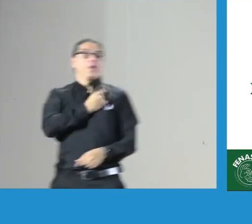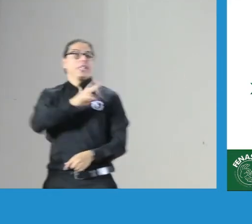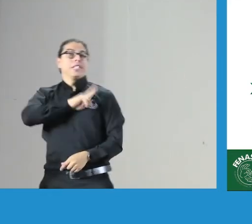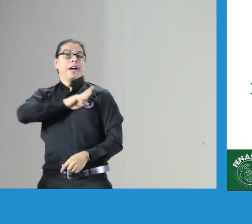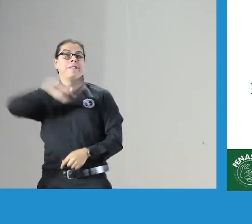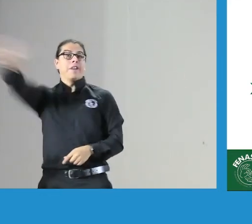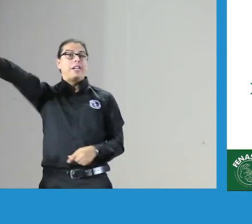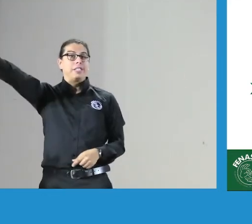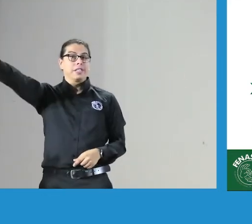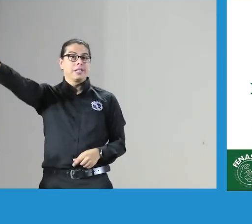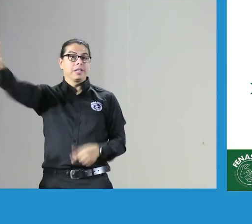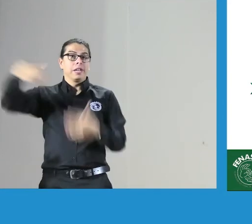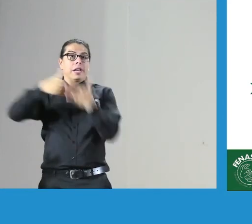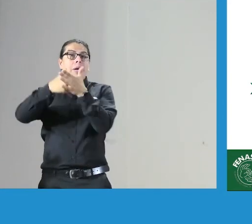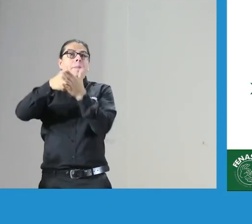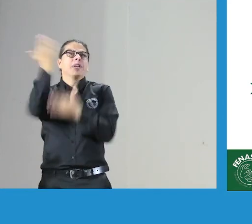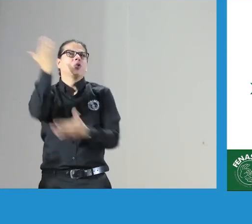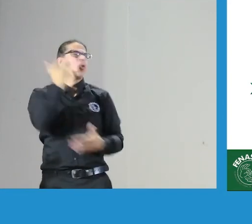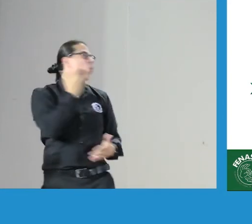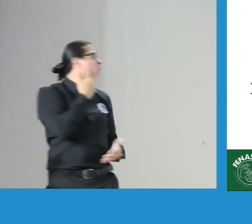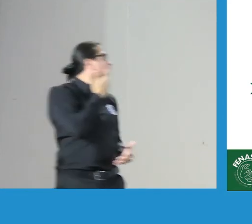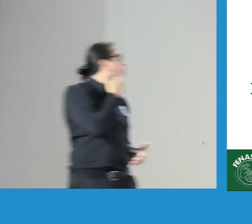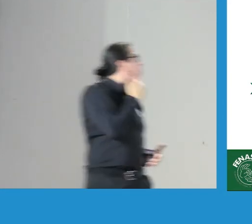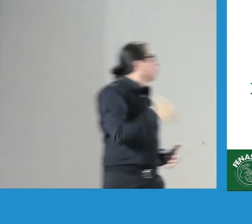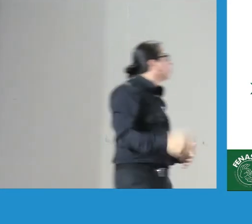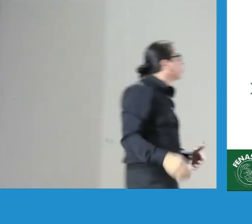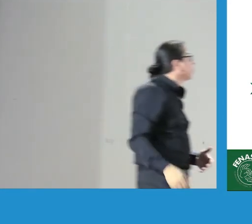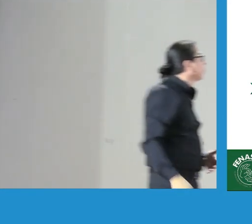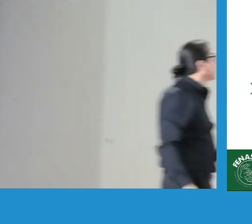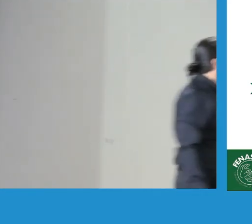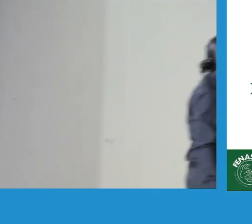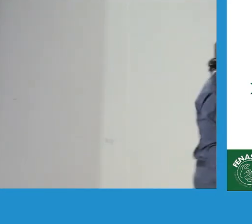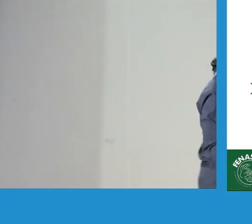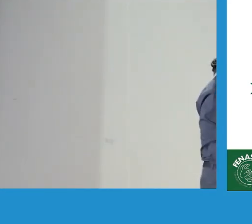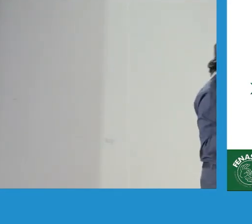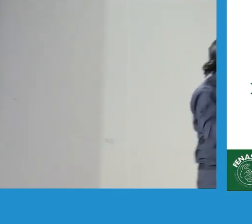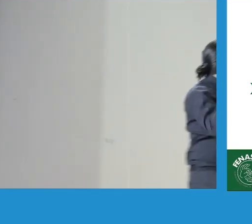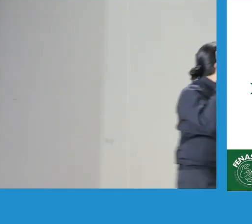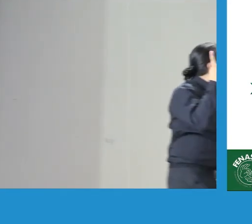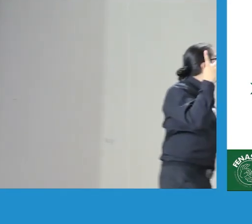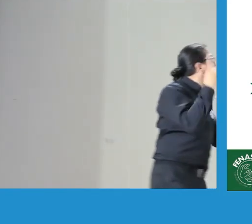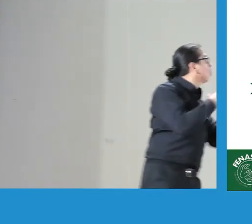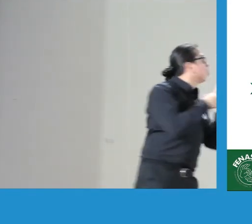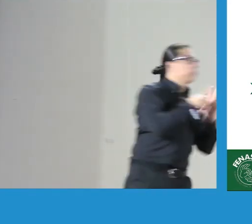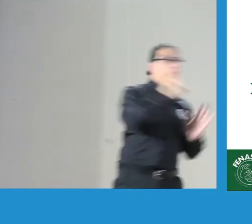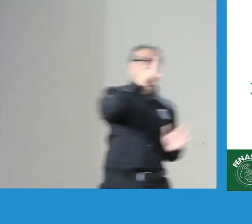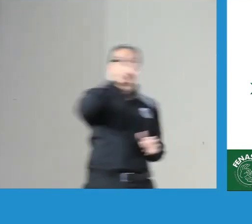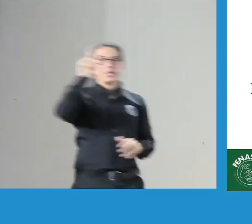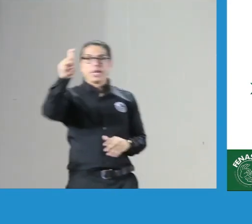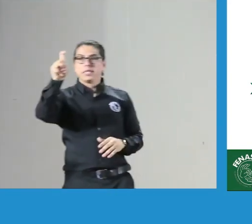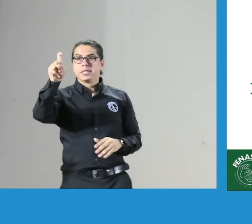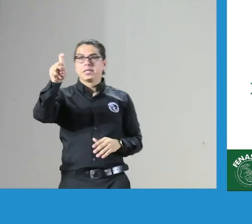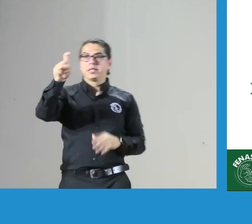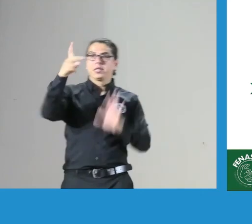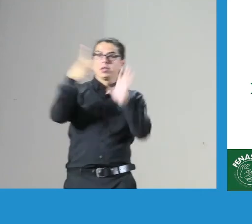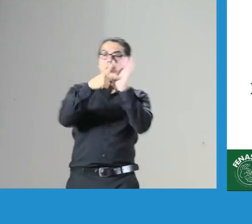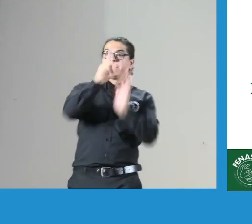de ellas obviamente está la Universidad del Valle que empezó en el año 2016